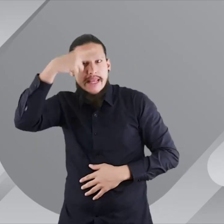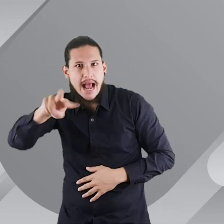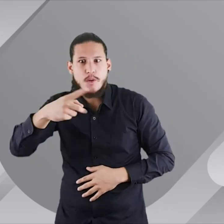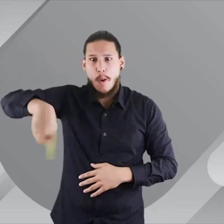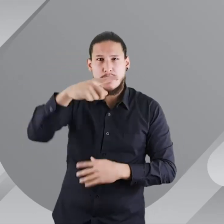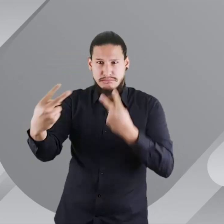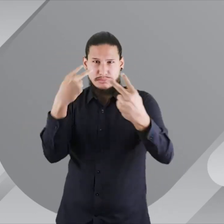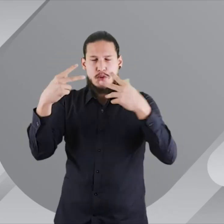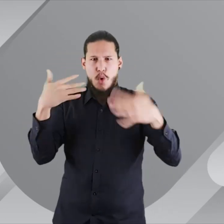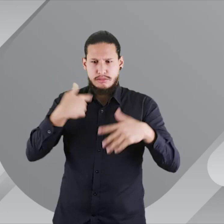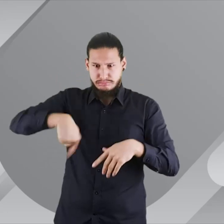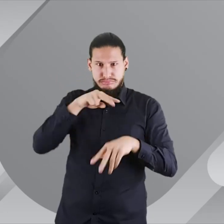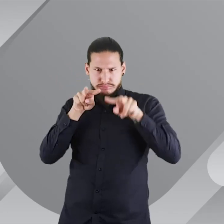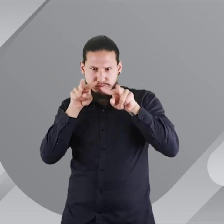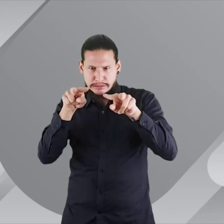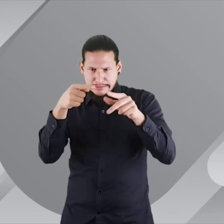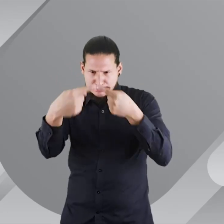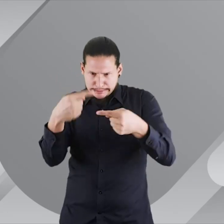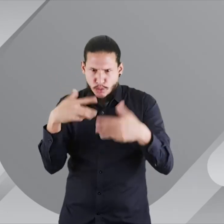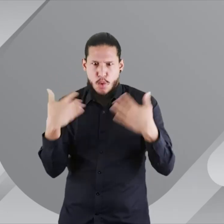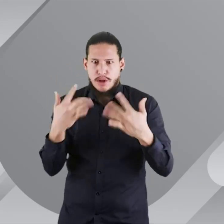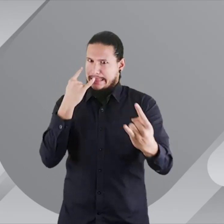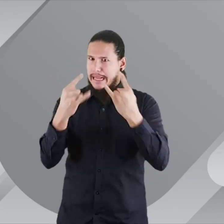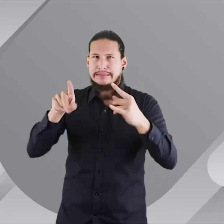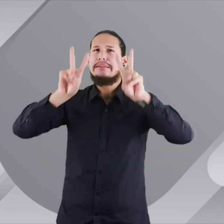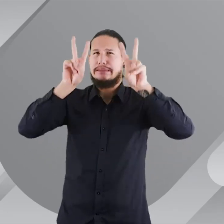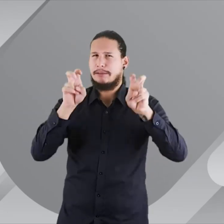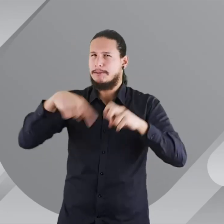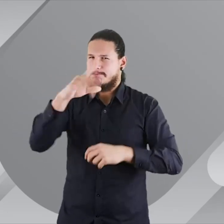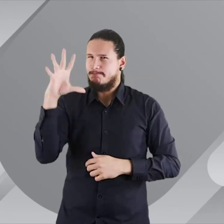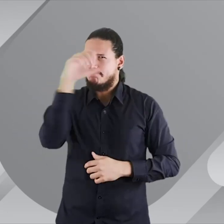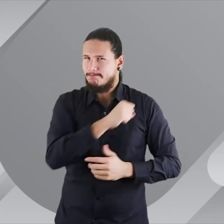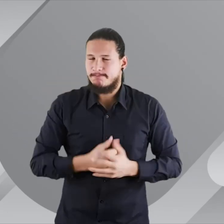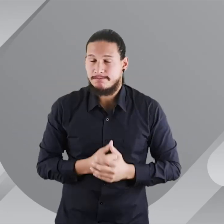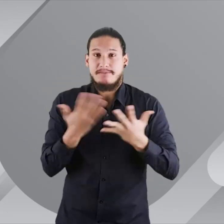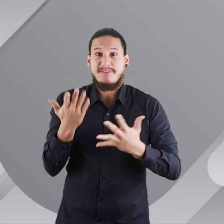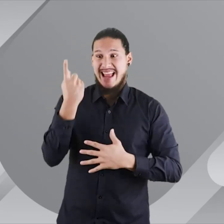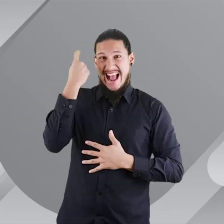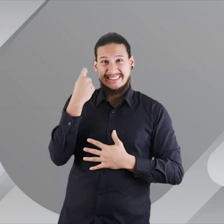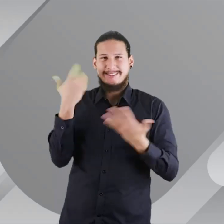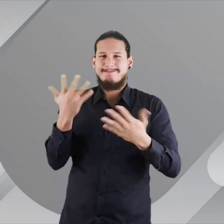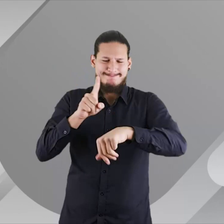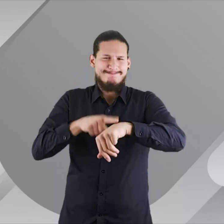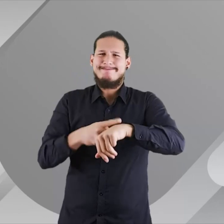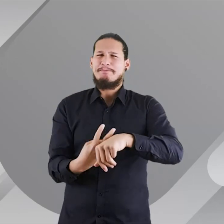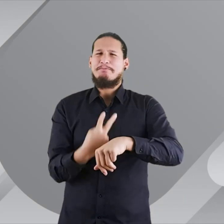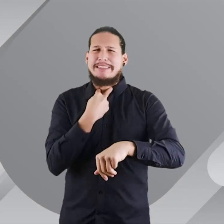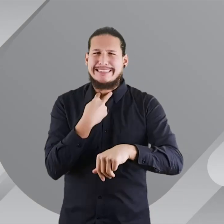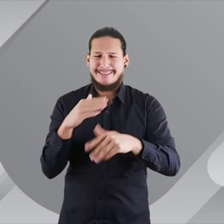Paraguay, Perú, Bolivia, México y muchas personas que estuvieron participando activamente de este espacio.